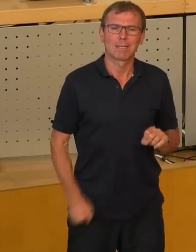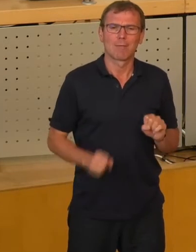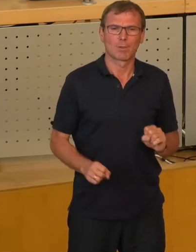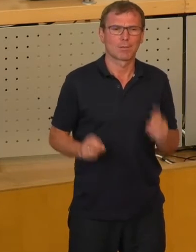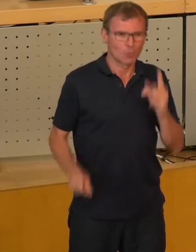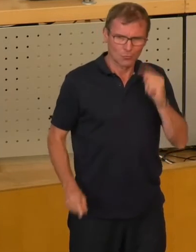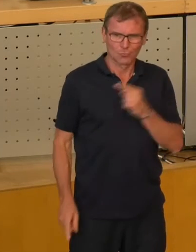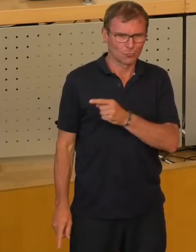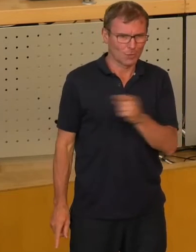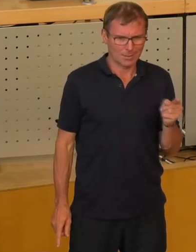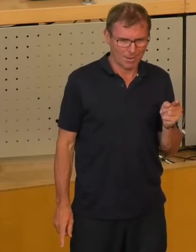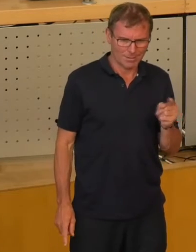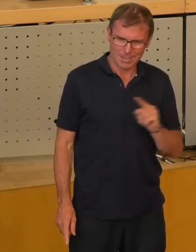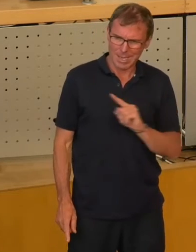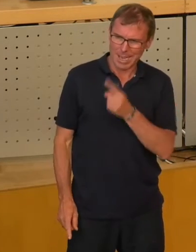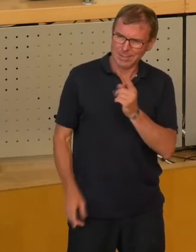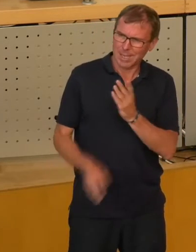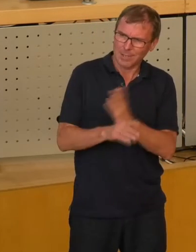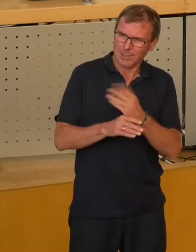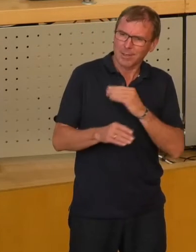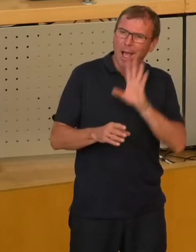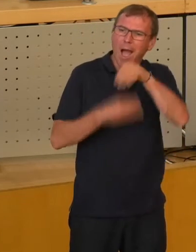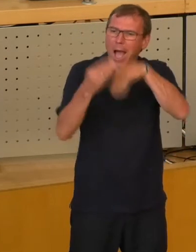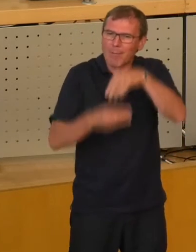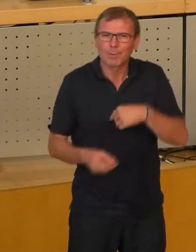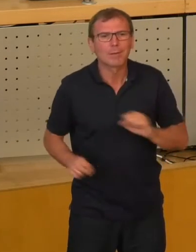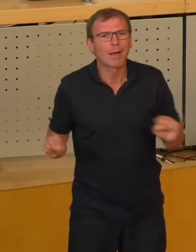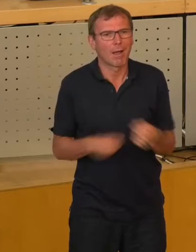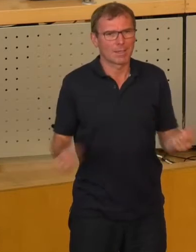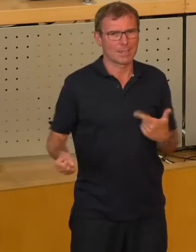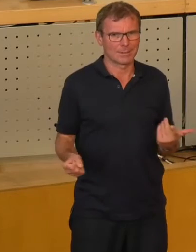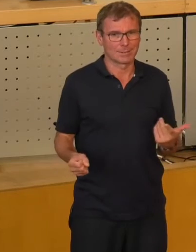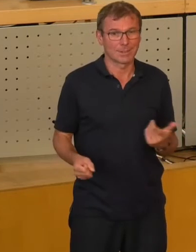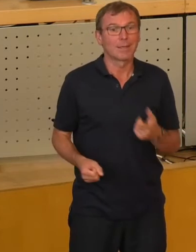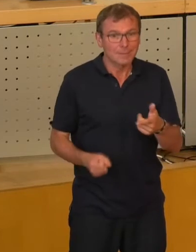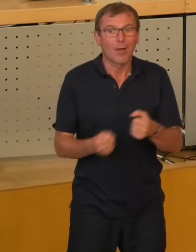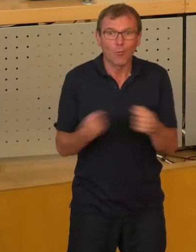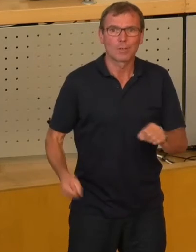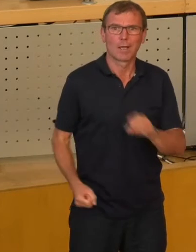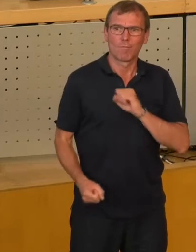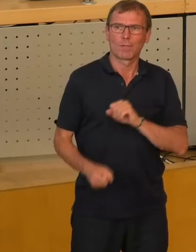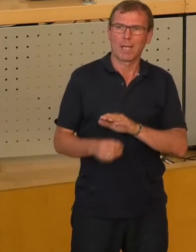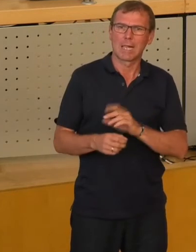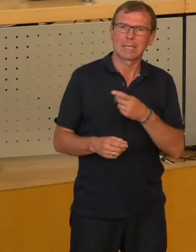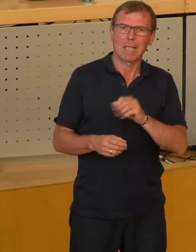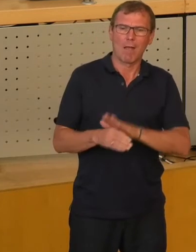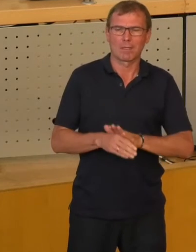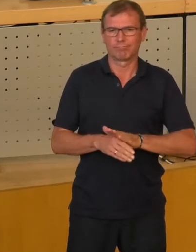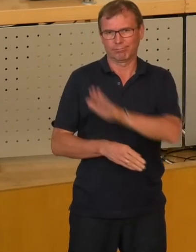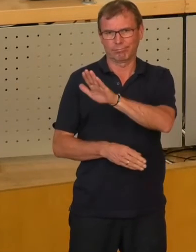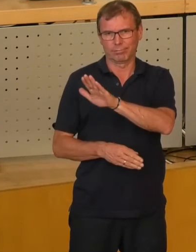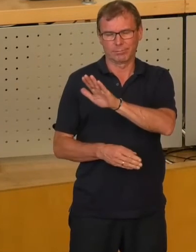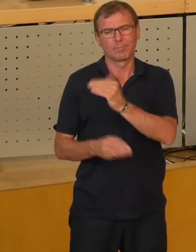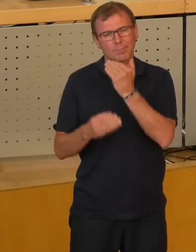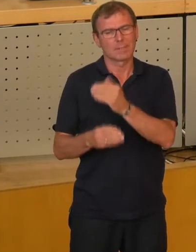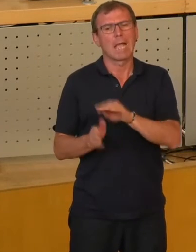Stadtrats, in Einzelentscheidungen ständig hineinzureden. Und das haben wir nämlich dieser entsprechenden Minderheitsbeteiligung zu